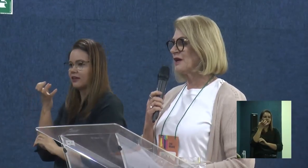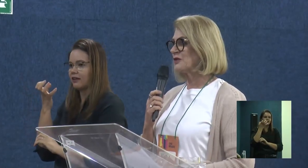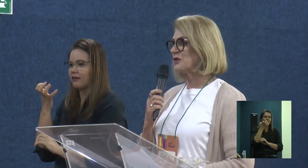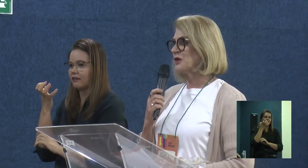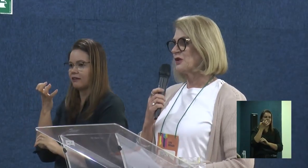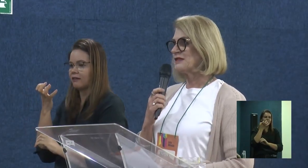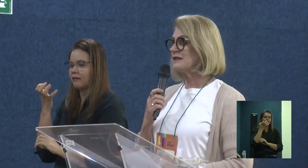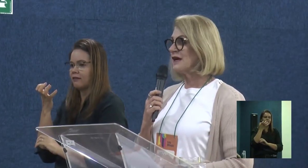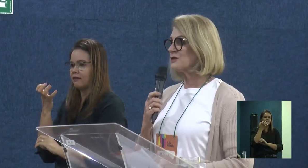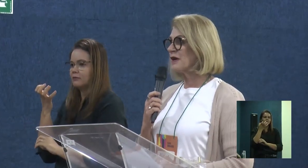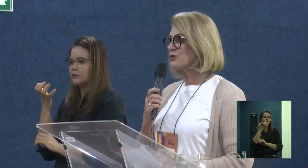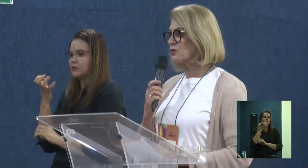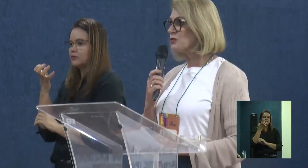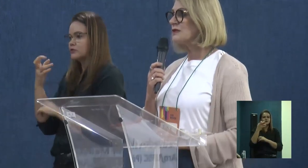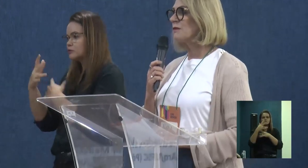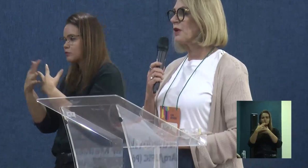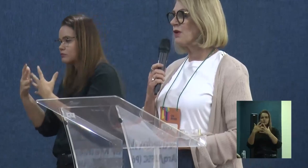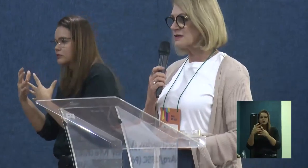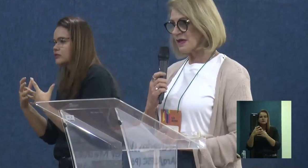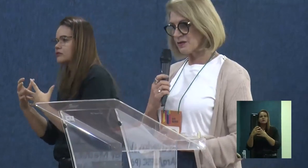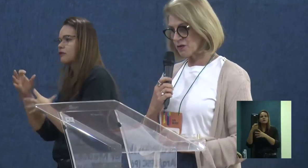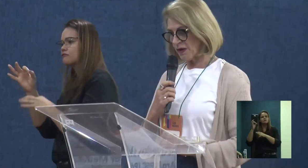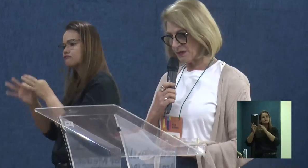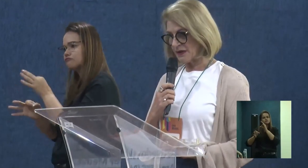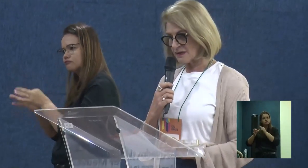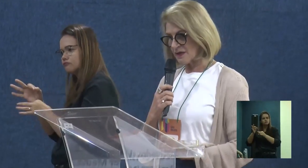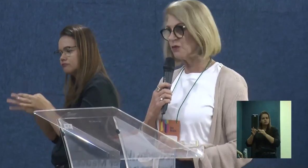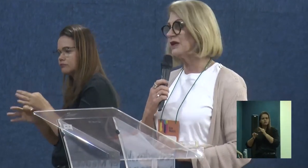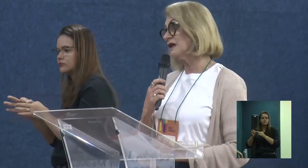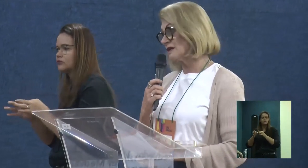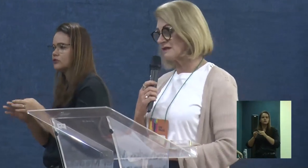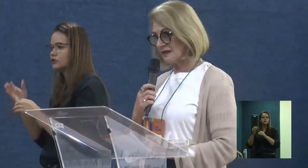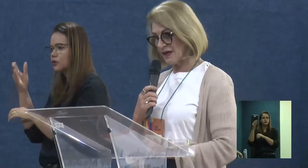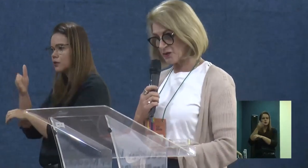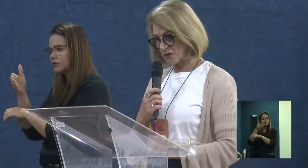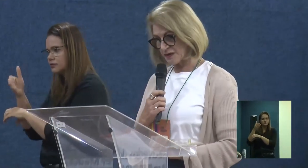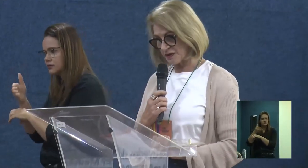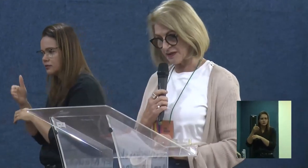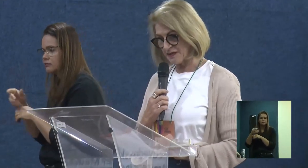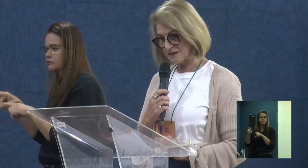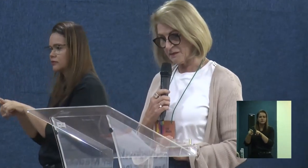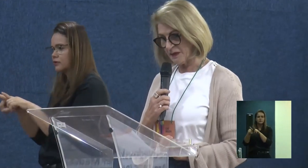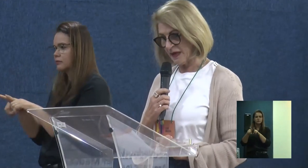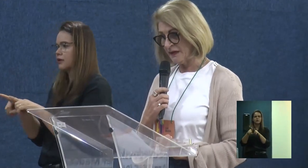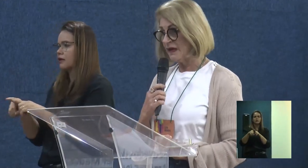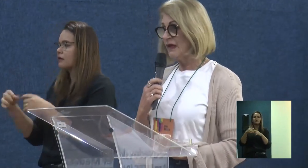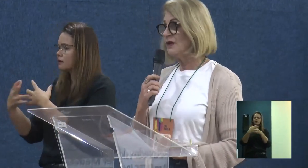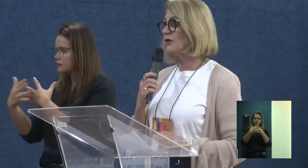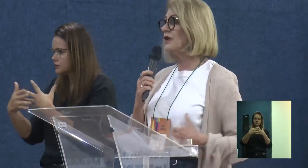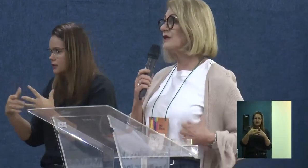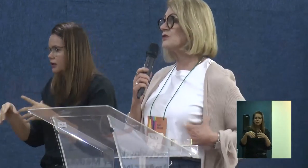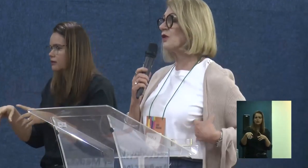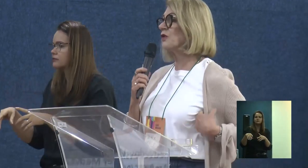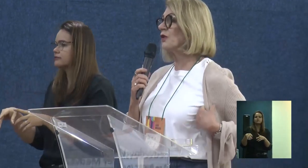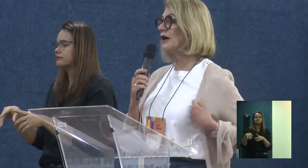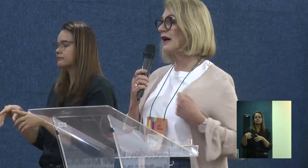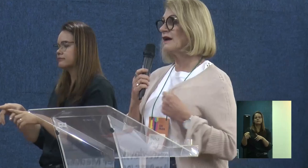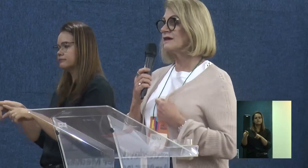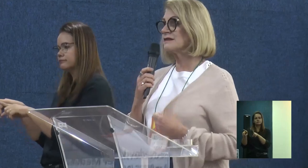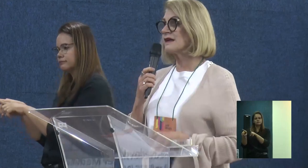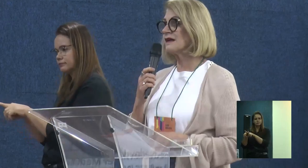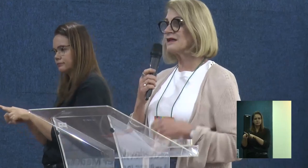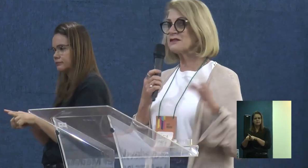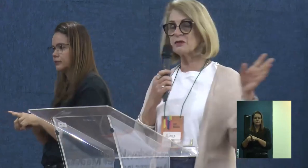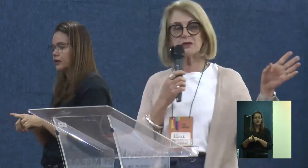uma cidade mais justa, para o acesso à habitação e à cidade, com certeza. E eu queria só